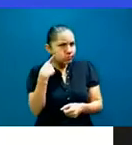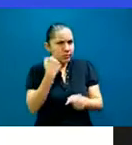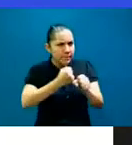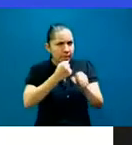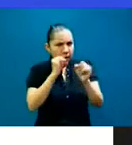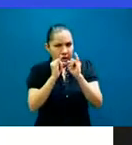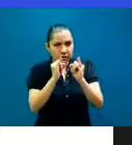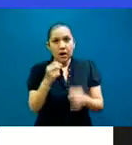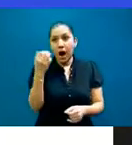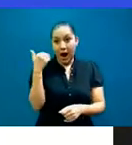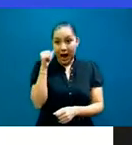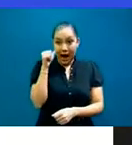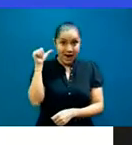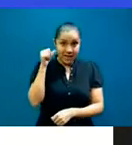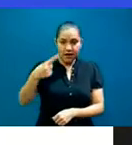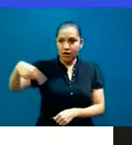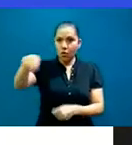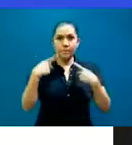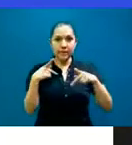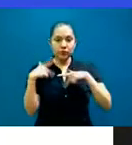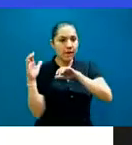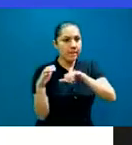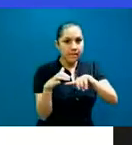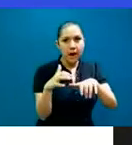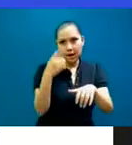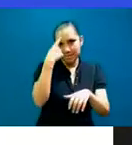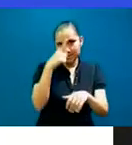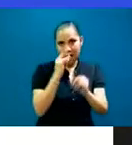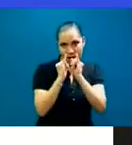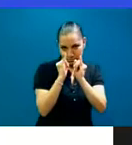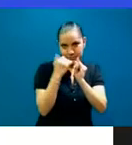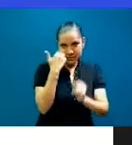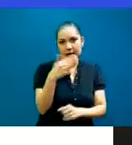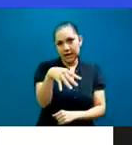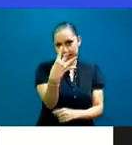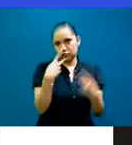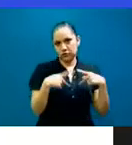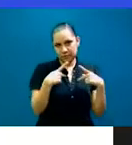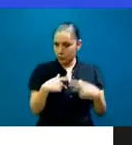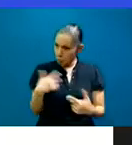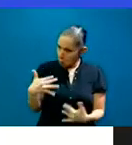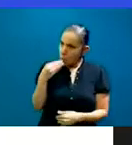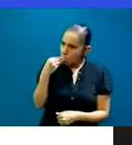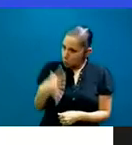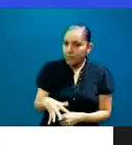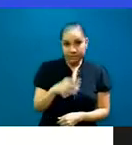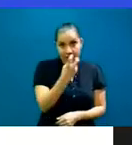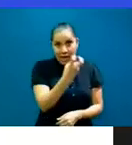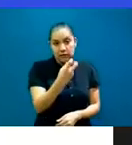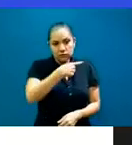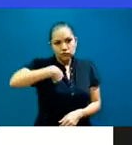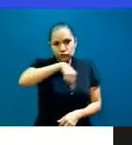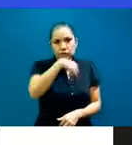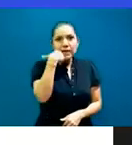hecho lo que está de nuestra parte para darle opciones, para abrir el colegio a colegas, dándole este